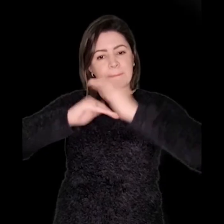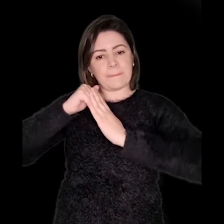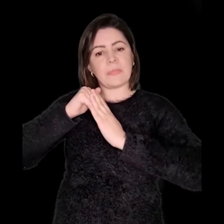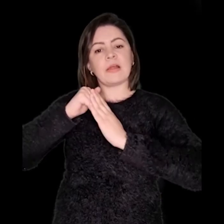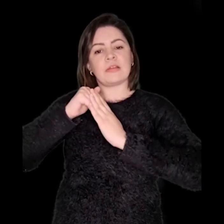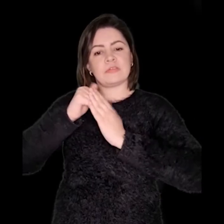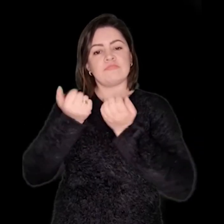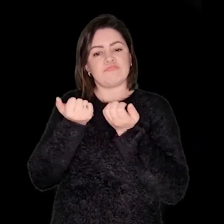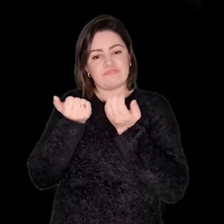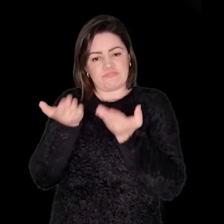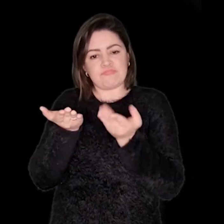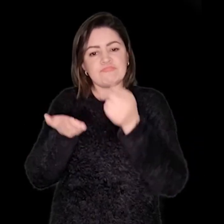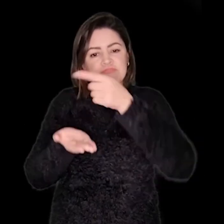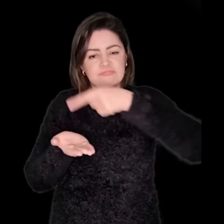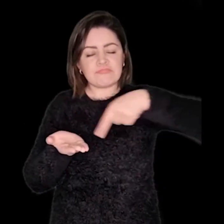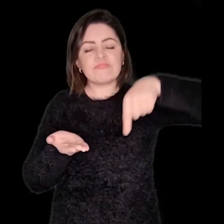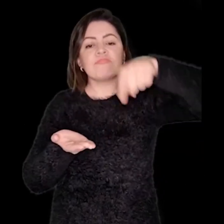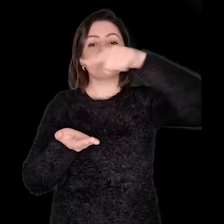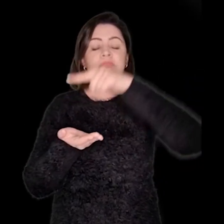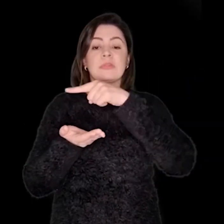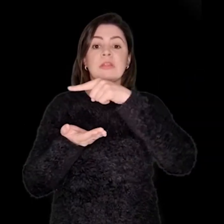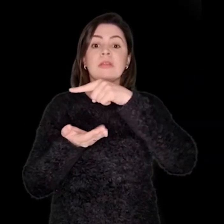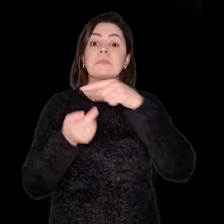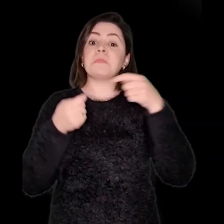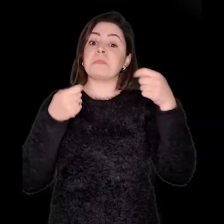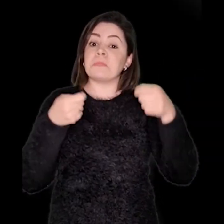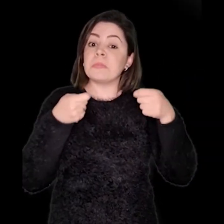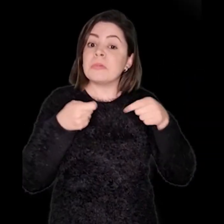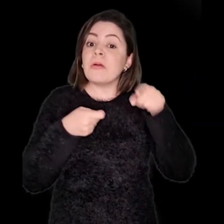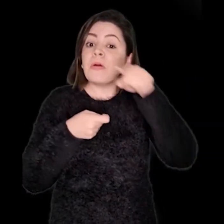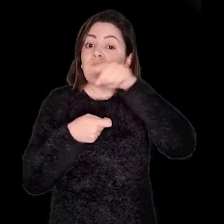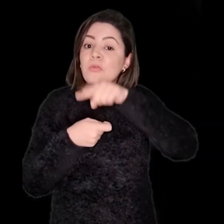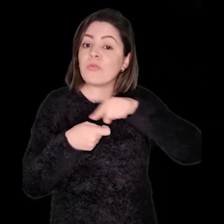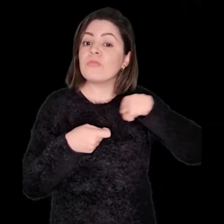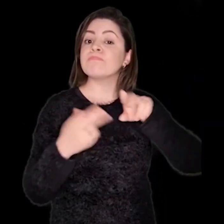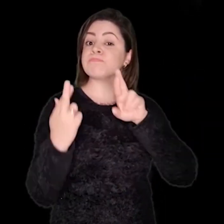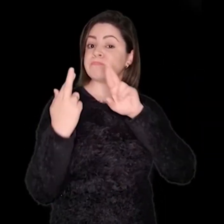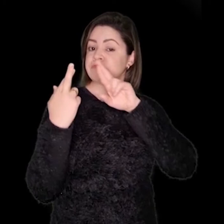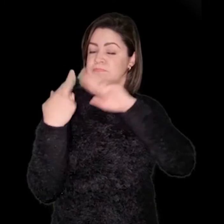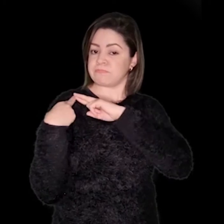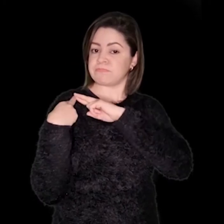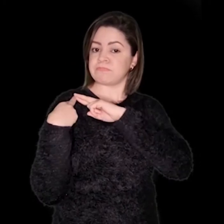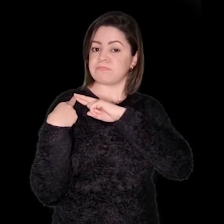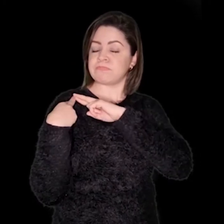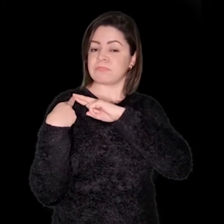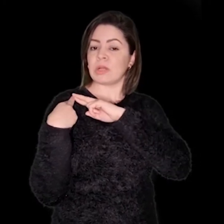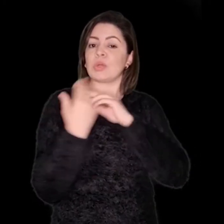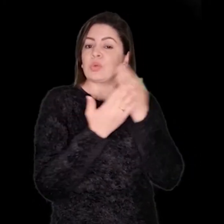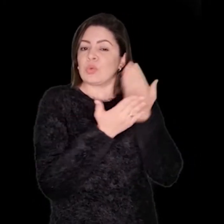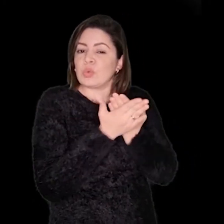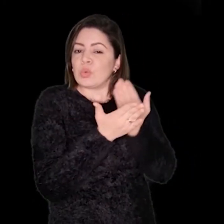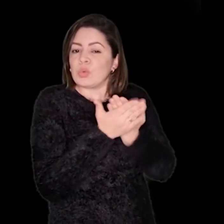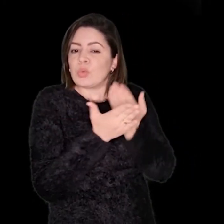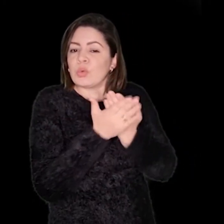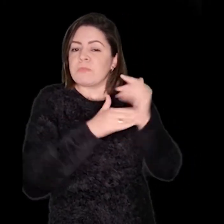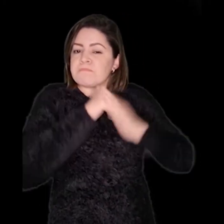prática que estará disponível a vocês. Ressalto que é imprescindível que vocês separem diariamente